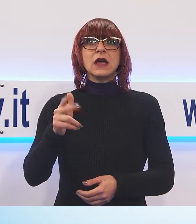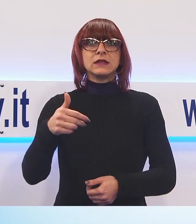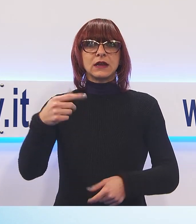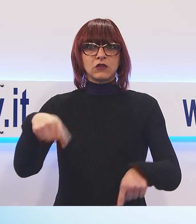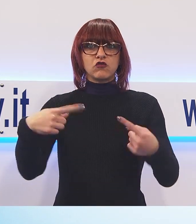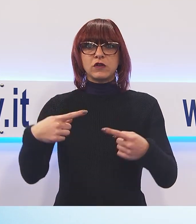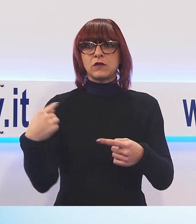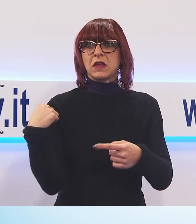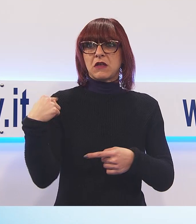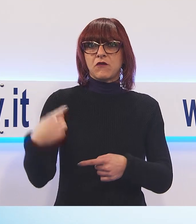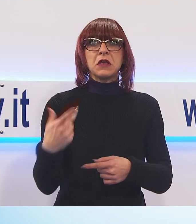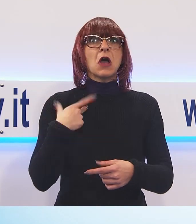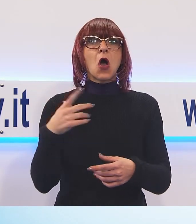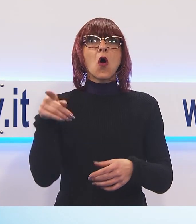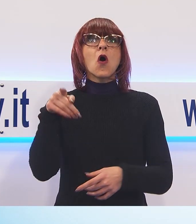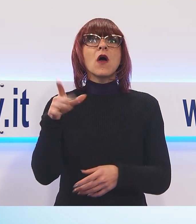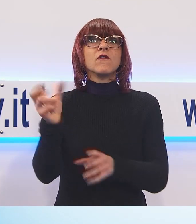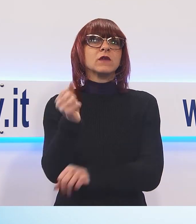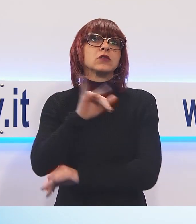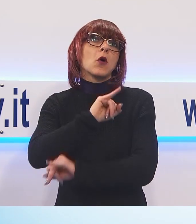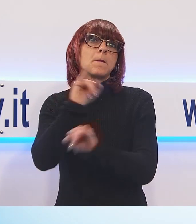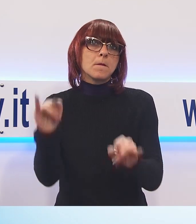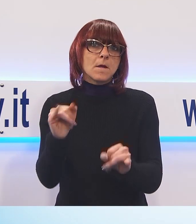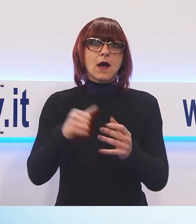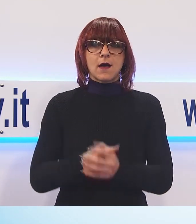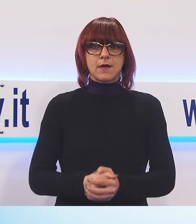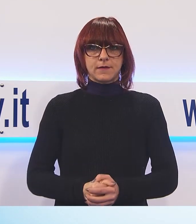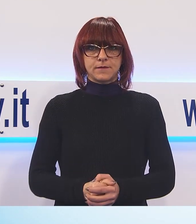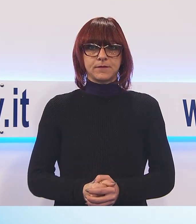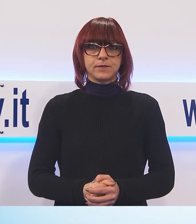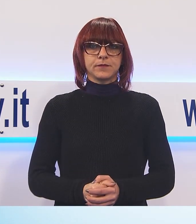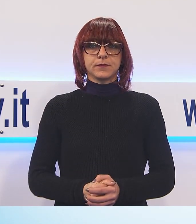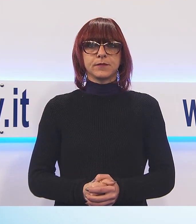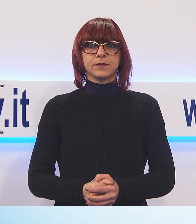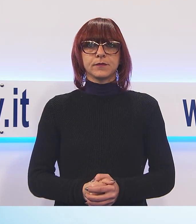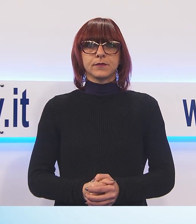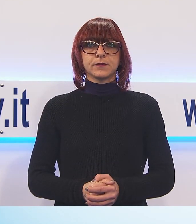Intanto Favarin rischia di perdere Lombardo, ma dovrebbe recuperare Capitano Bortolussi.